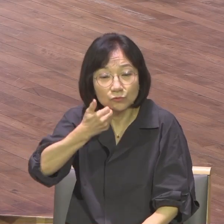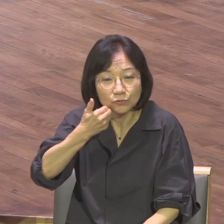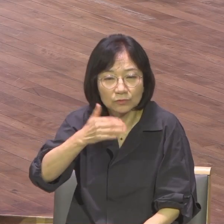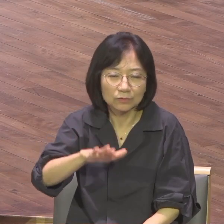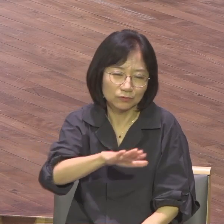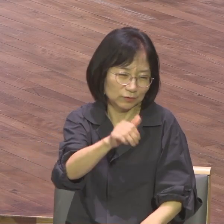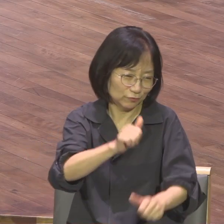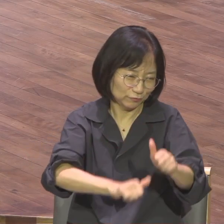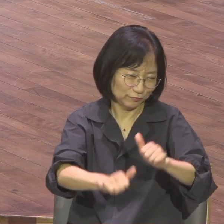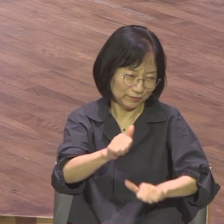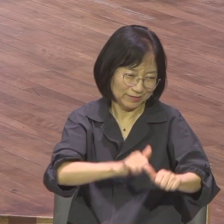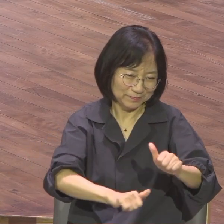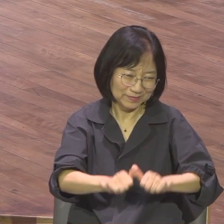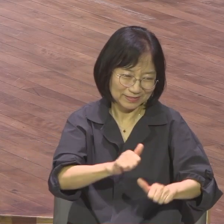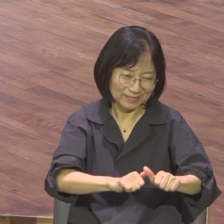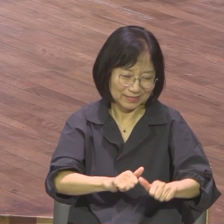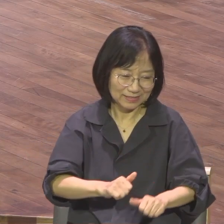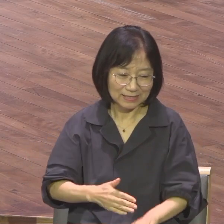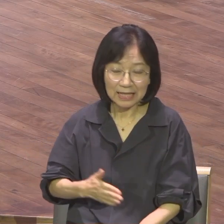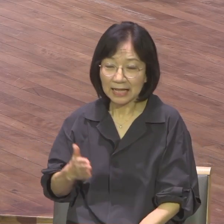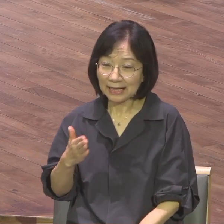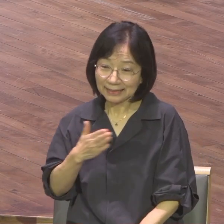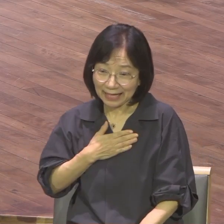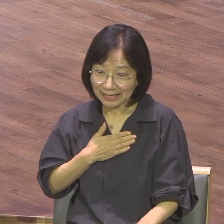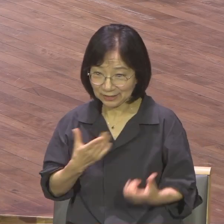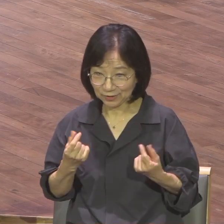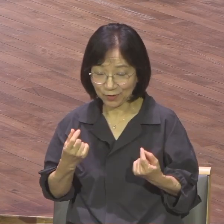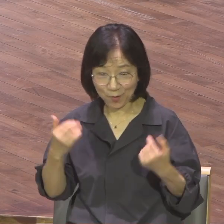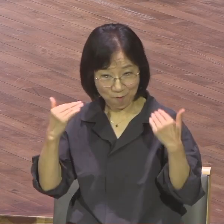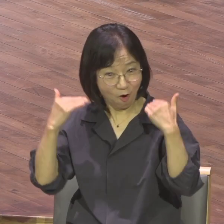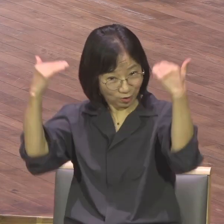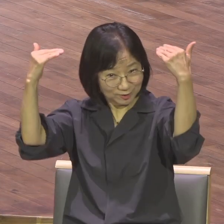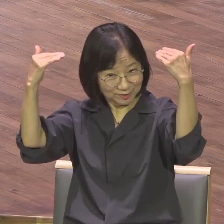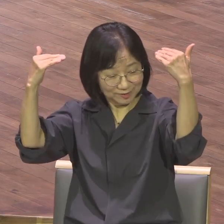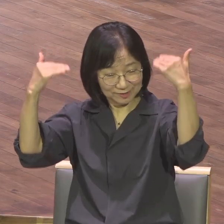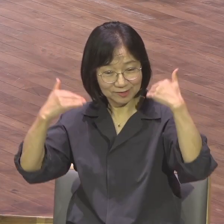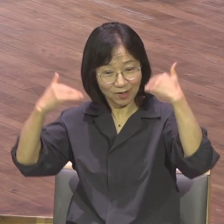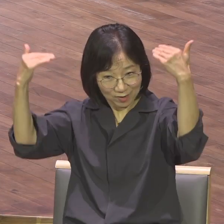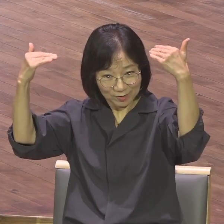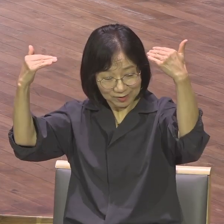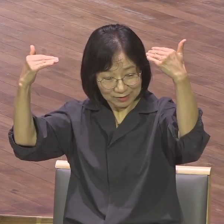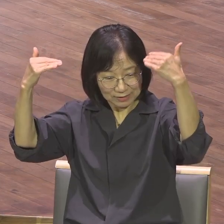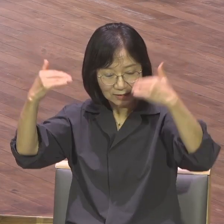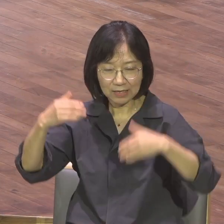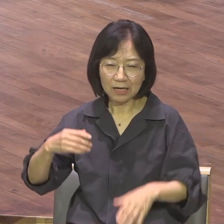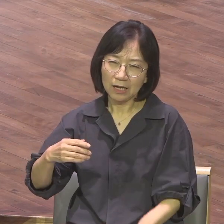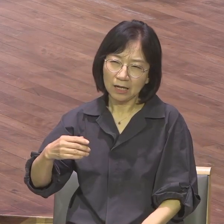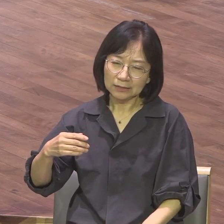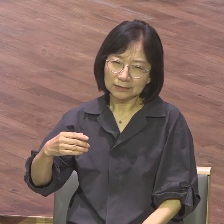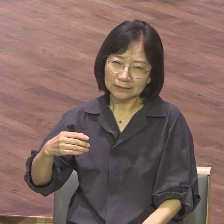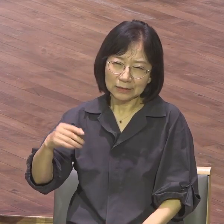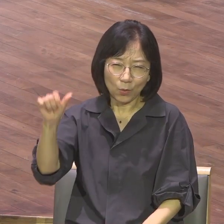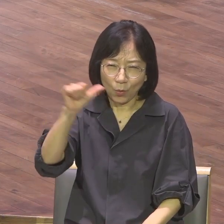세대들은 저를 포함한 우리 어른 세대들은 오천종족으로 가기까지 쉽지 않습니다